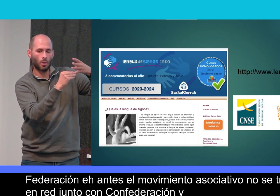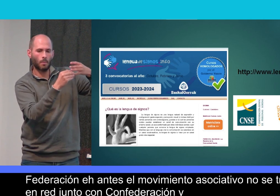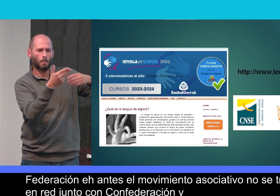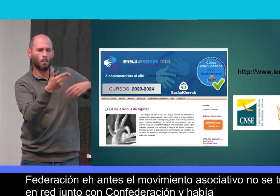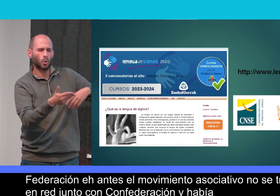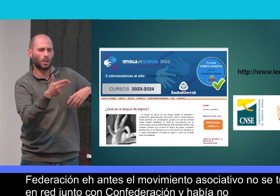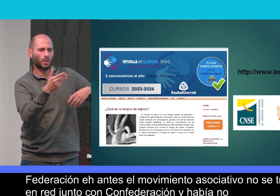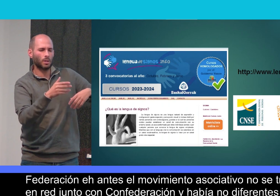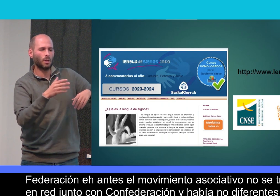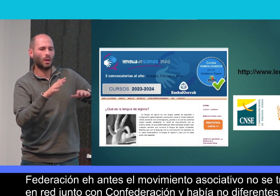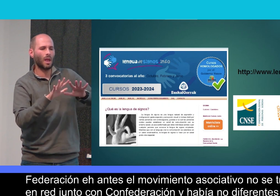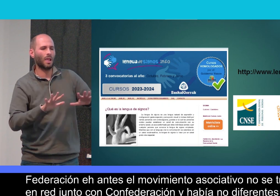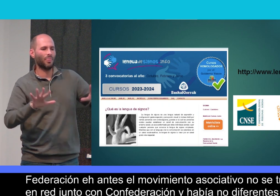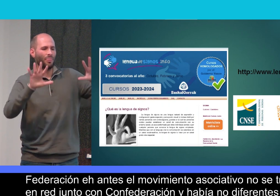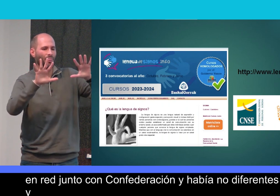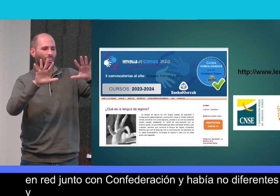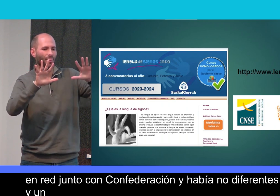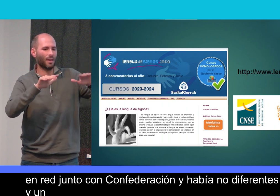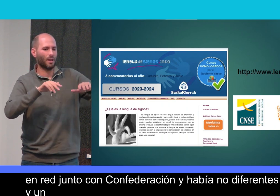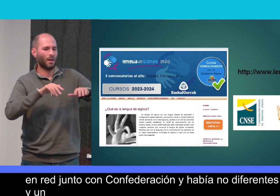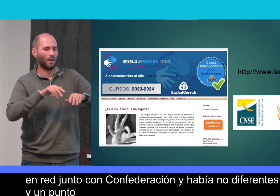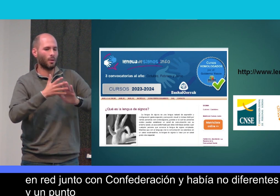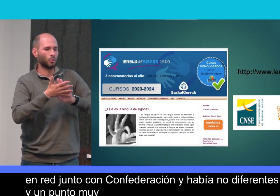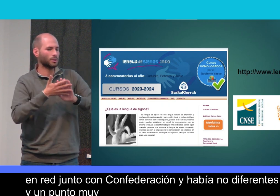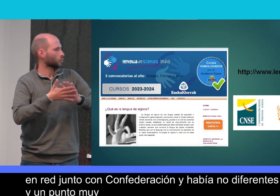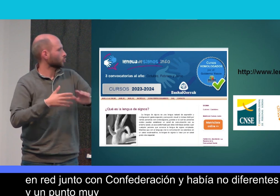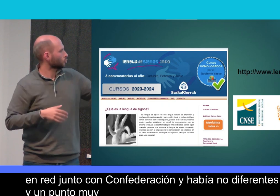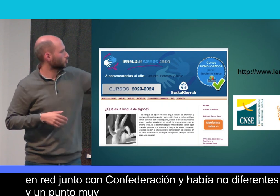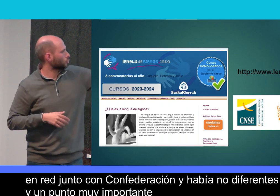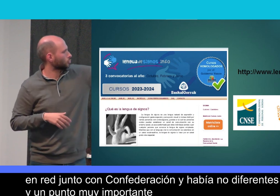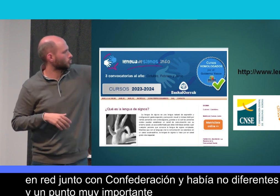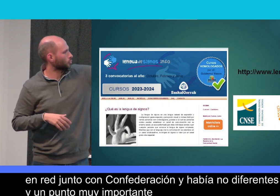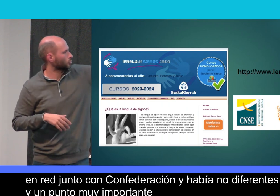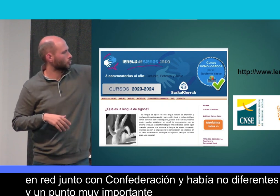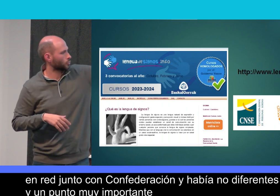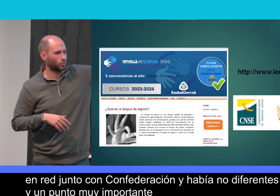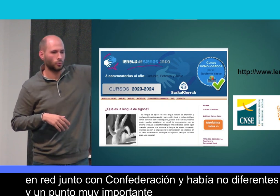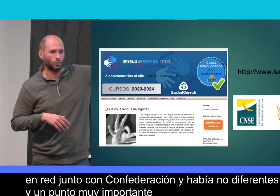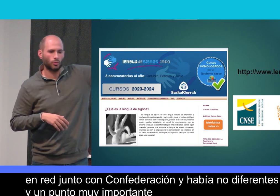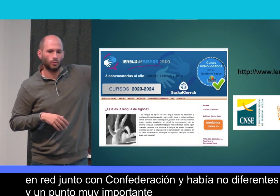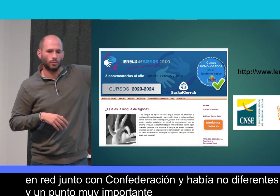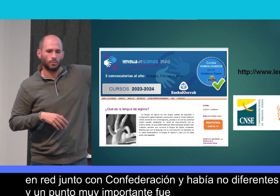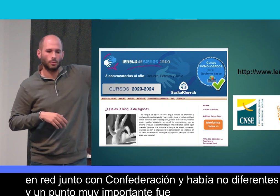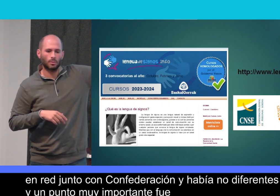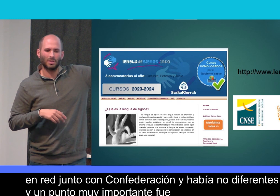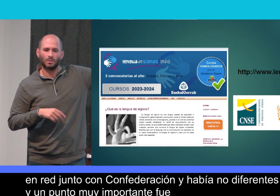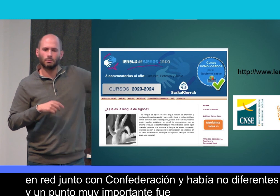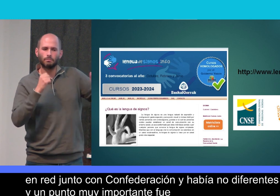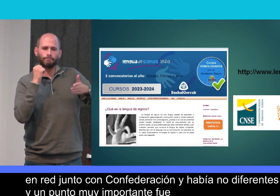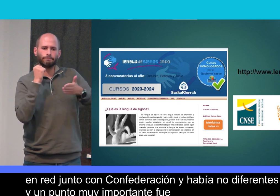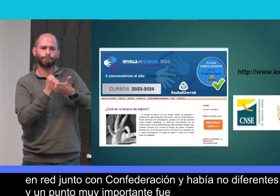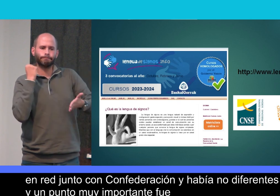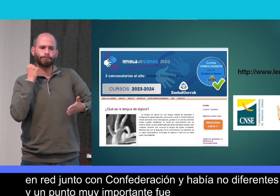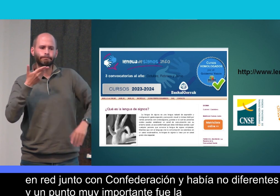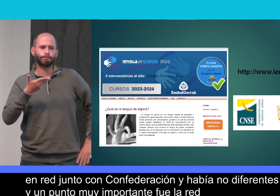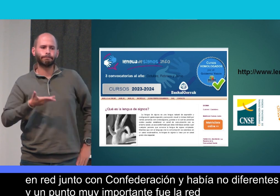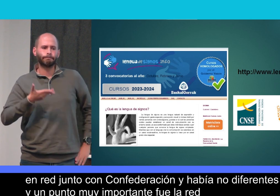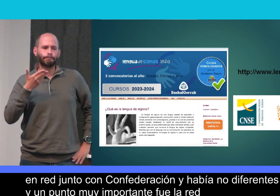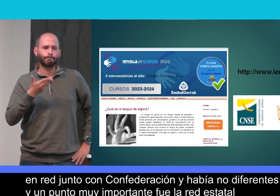puntos y un punto muy importante fue la red estatal de